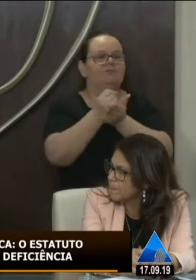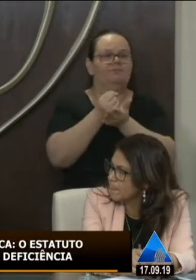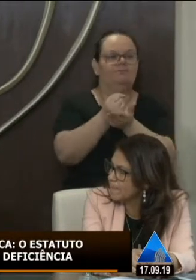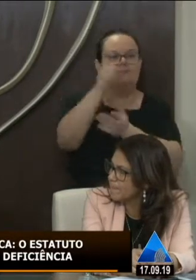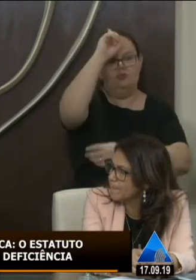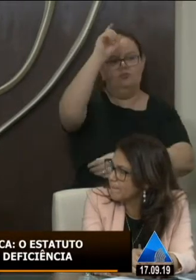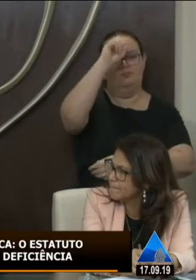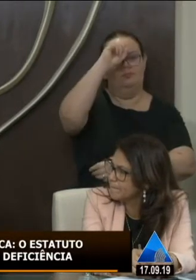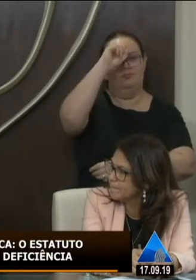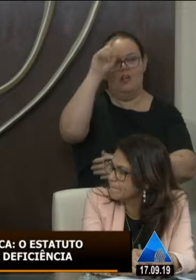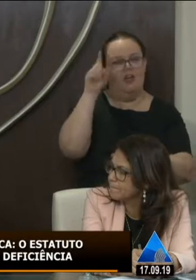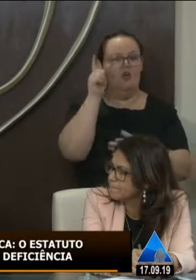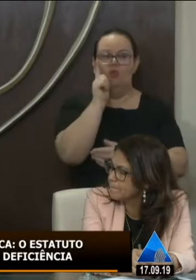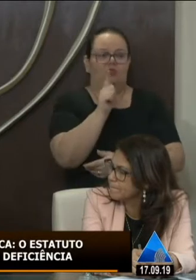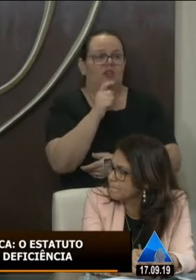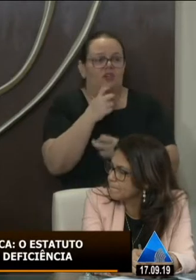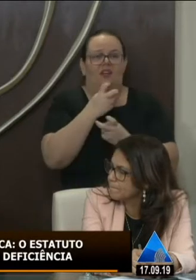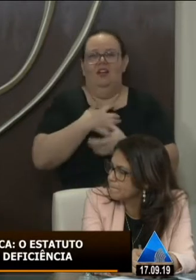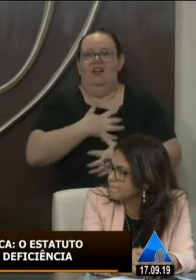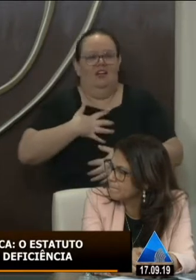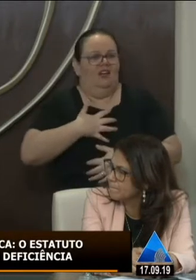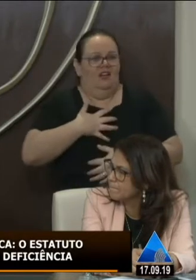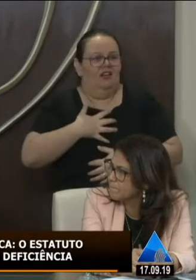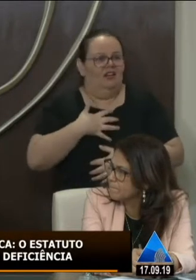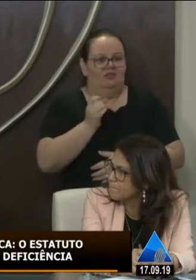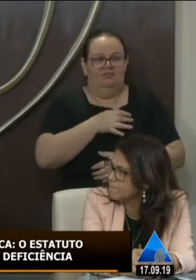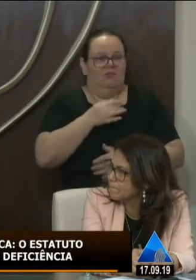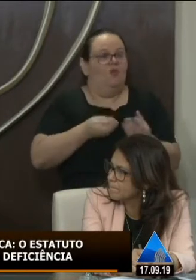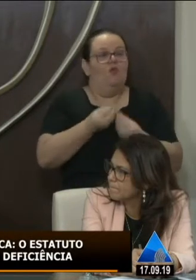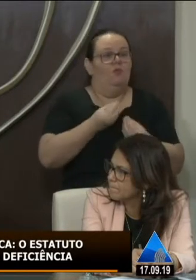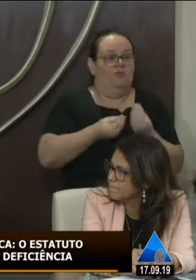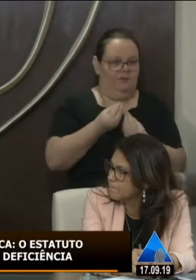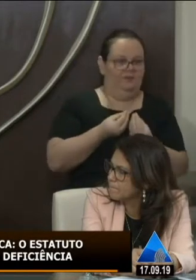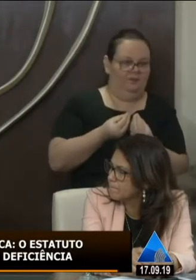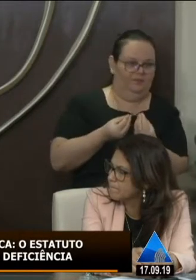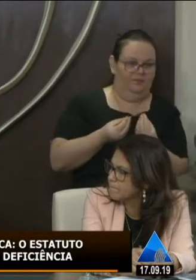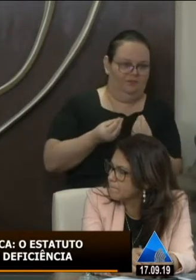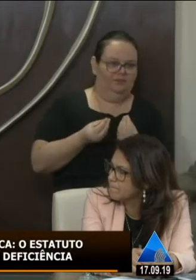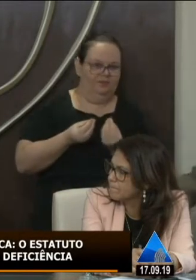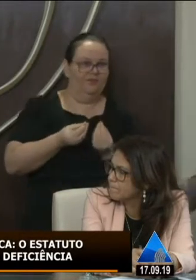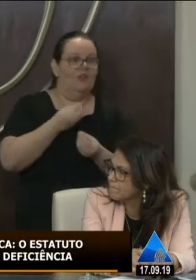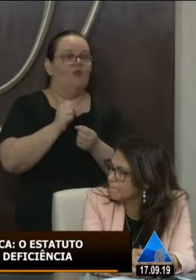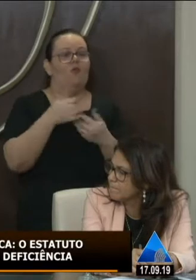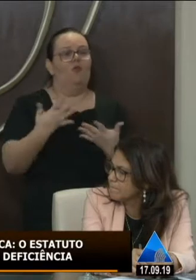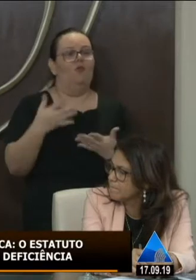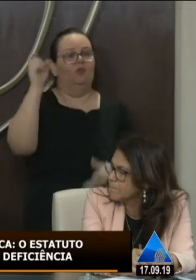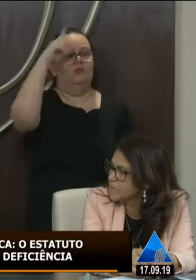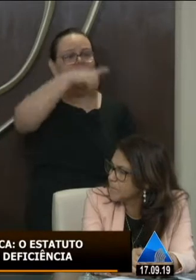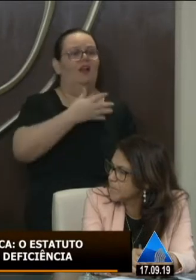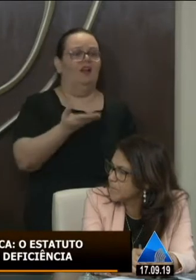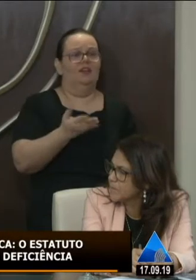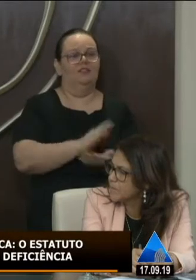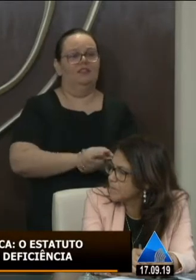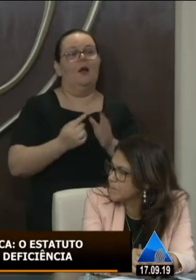em um hospital e ele não consegue expressar e dizer qual é o problema dele olha a dificuldade então